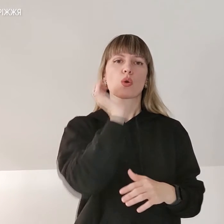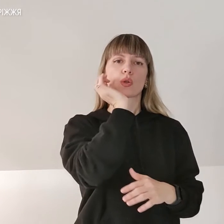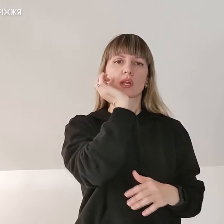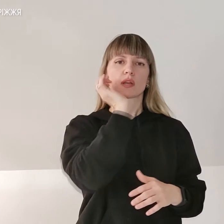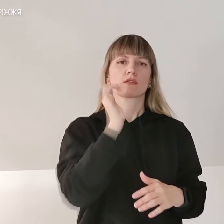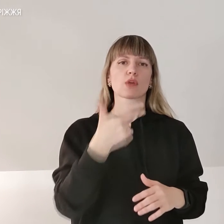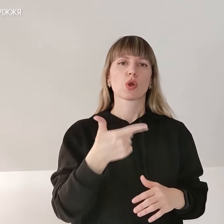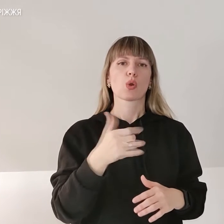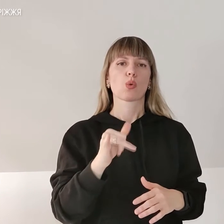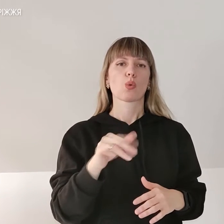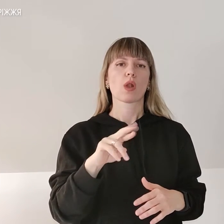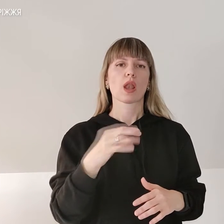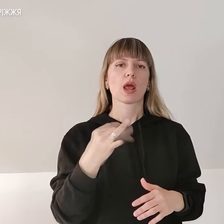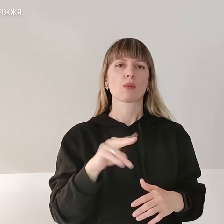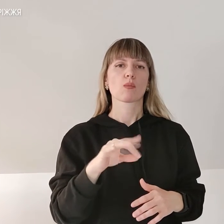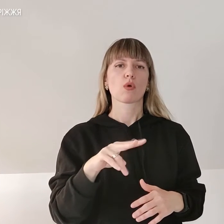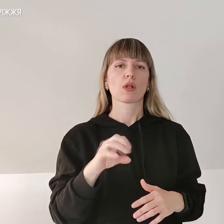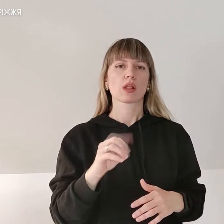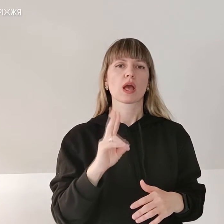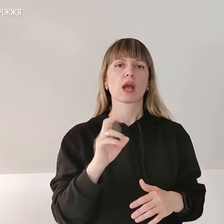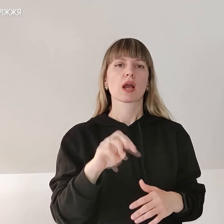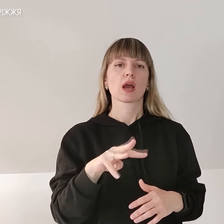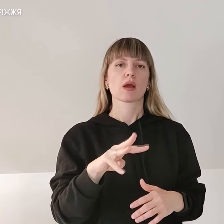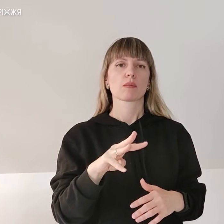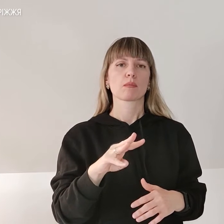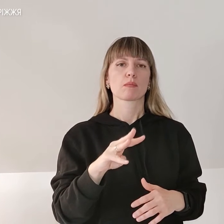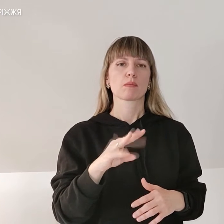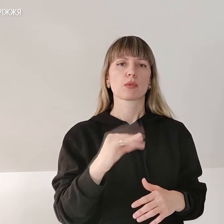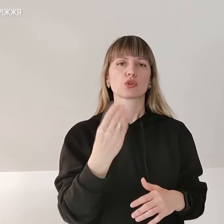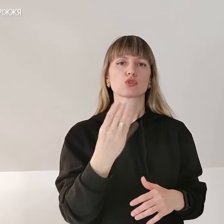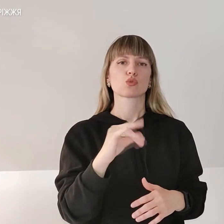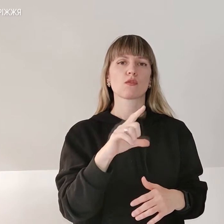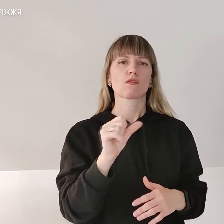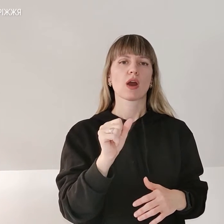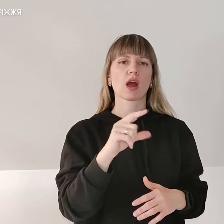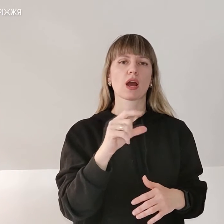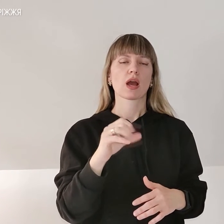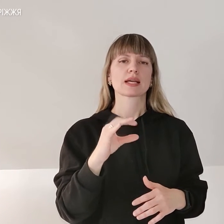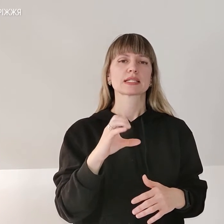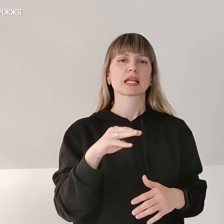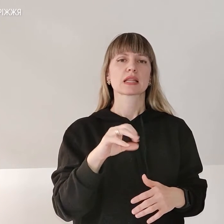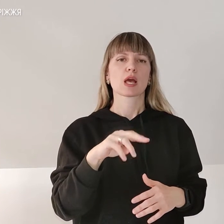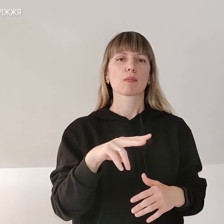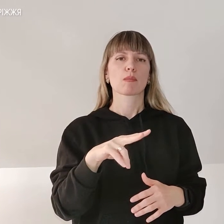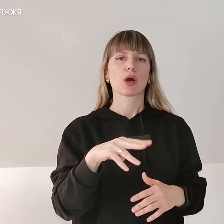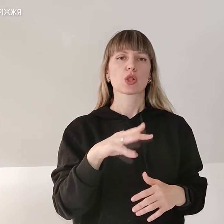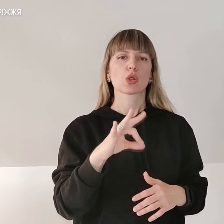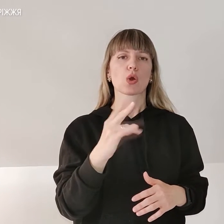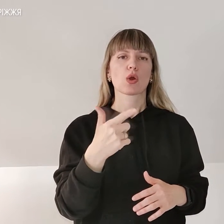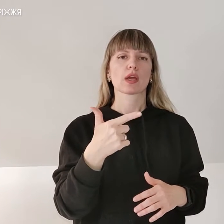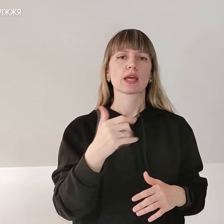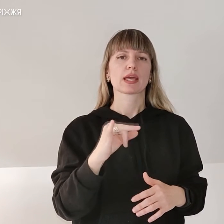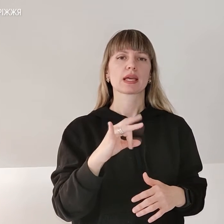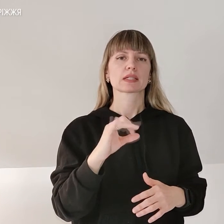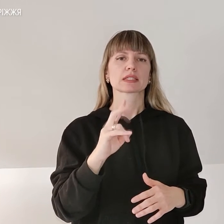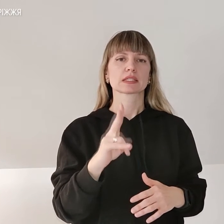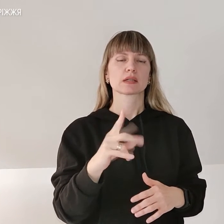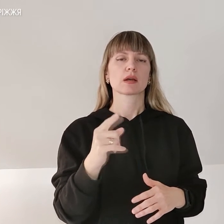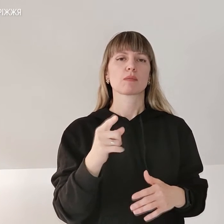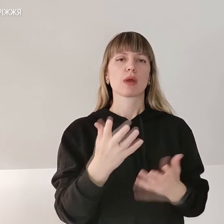Олійполе, Комишуваха і Степногівська. Часткова мобілізація буде полягати в тому, що ми опрацюємо ті категорії